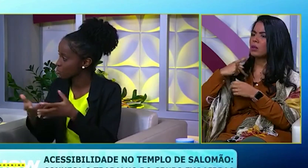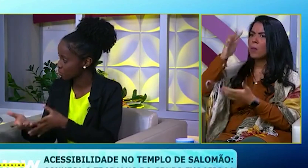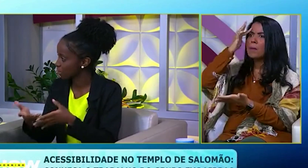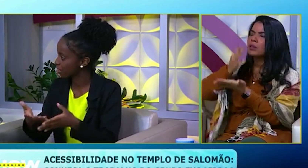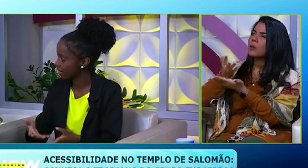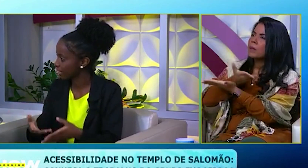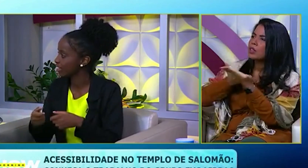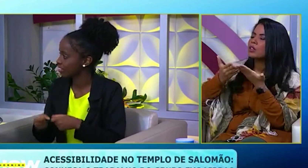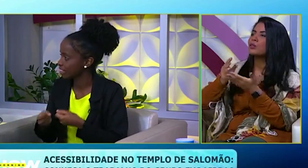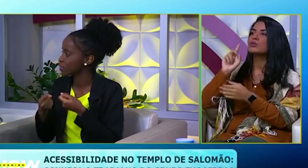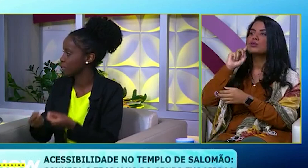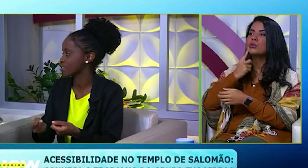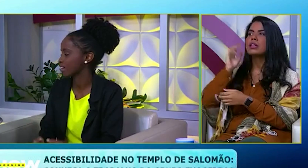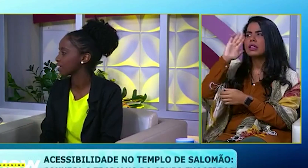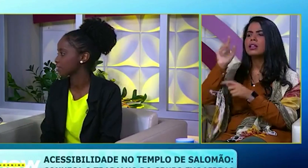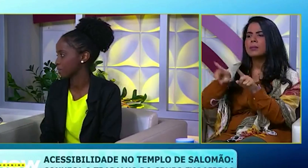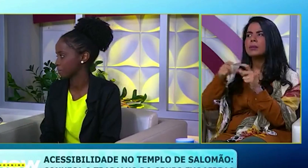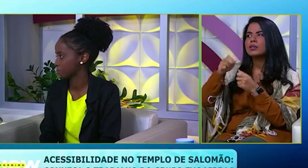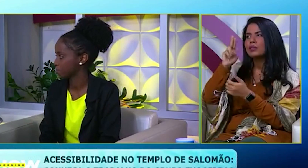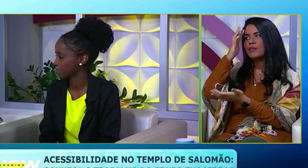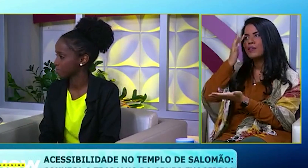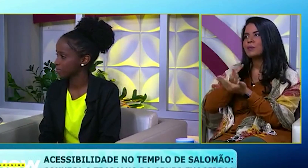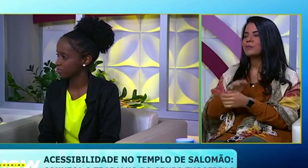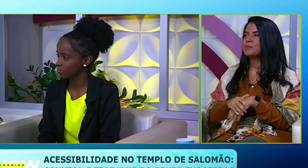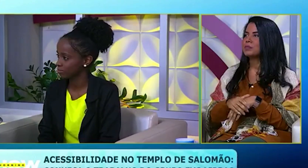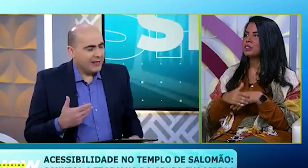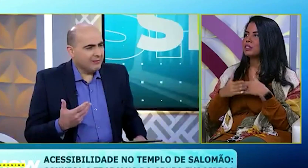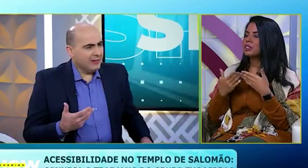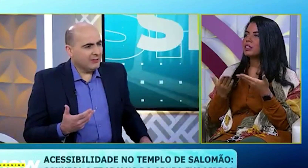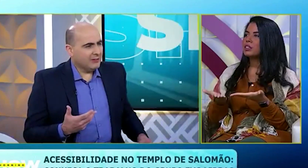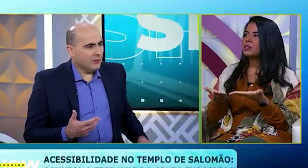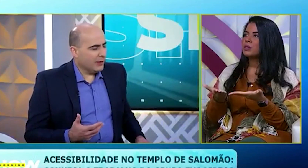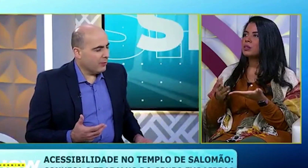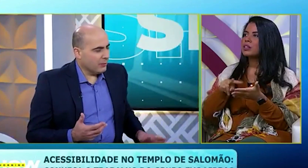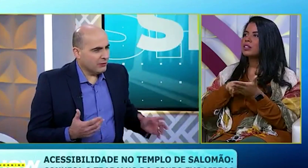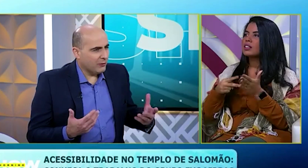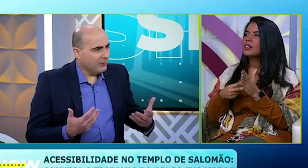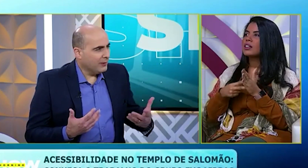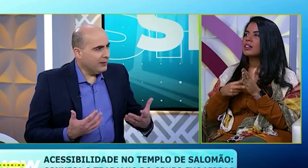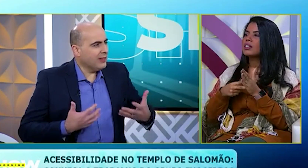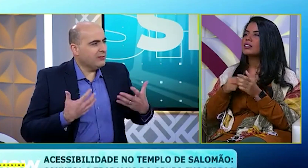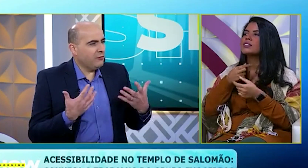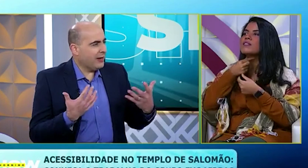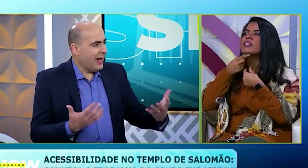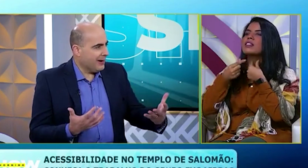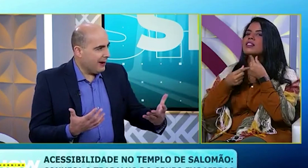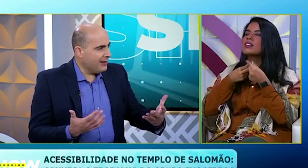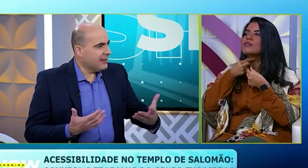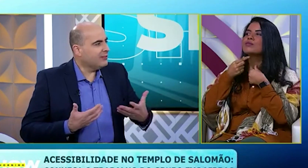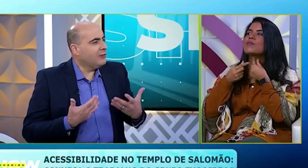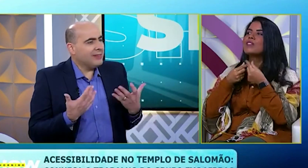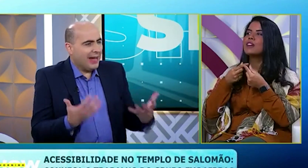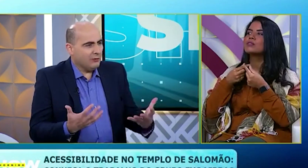ali, o surdo entender que ele tem que também usar aquela fé. Quer dizer, intensividade, como é que você falou? Intensificar